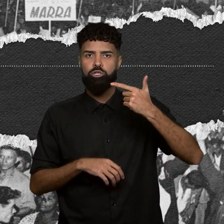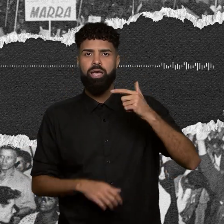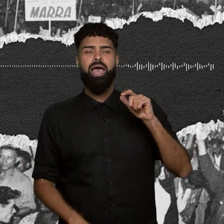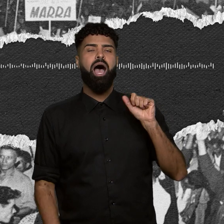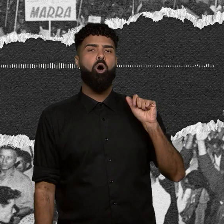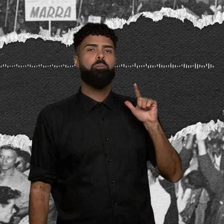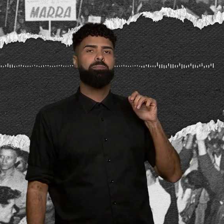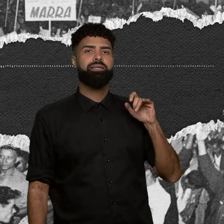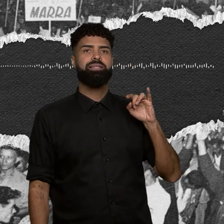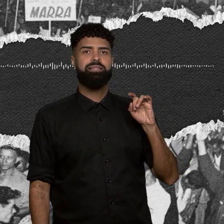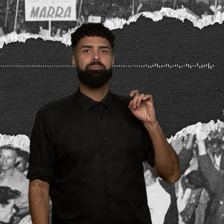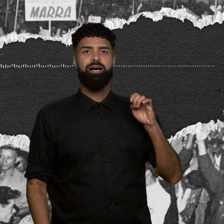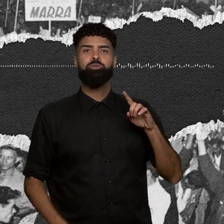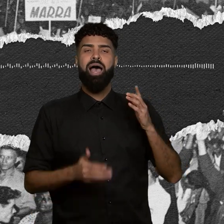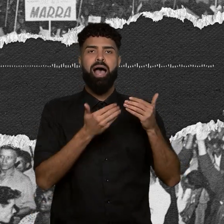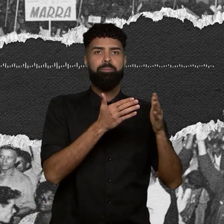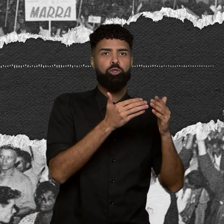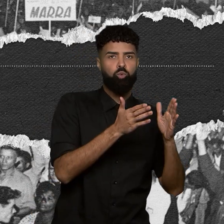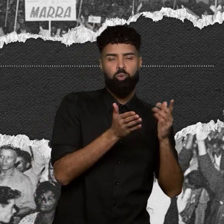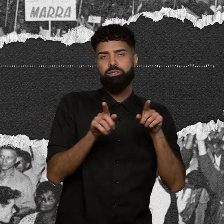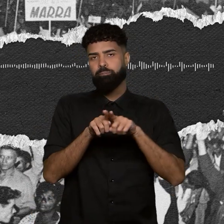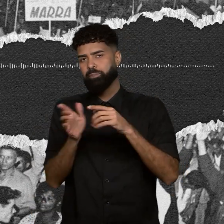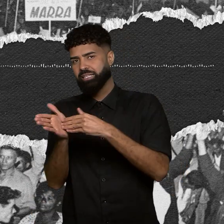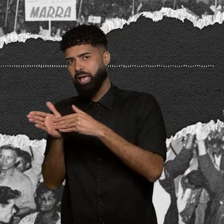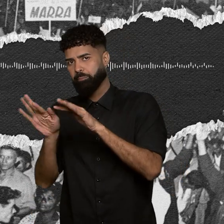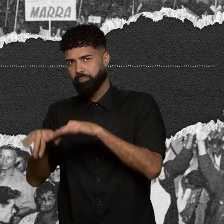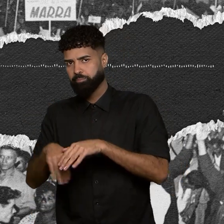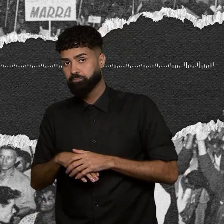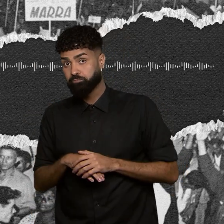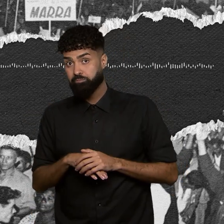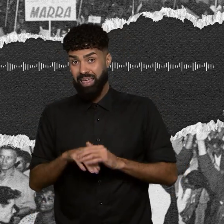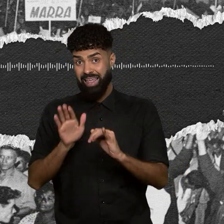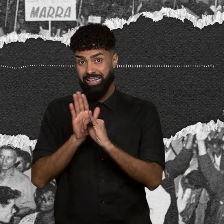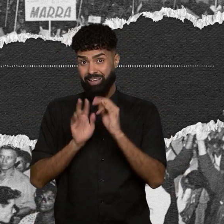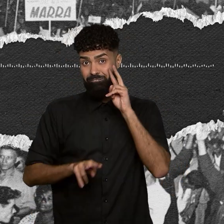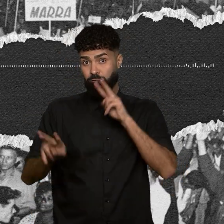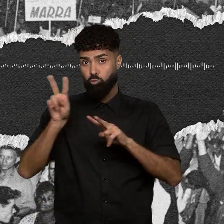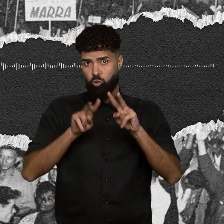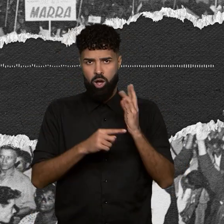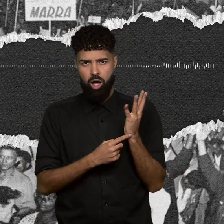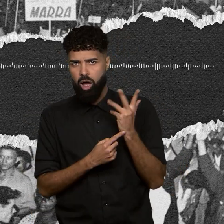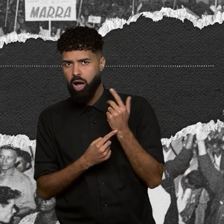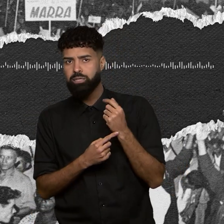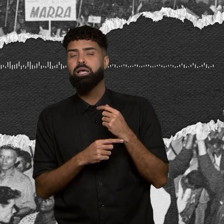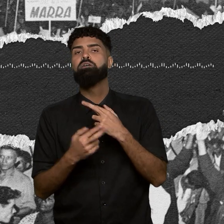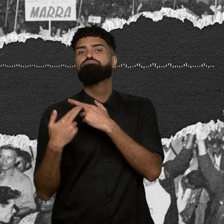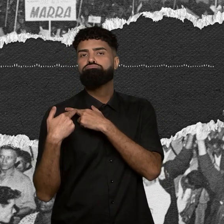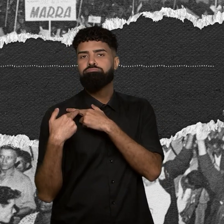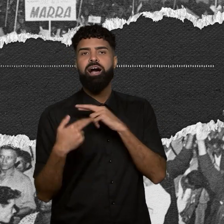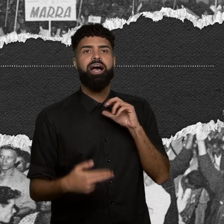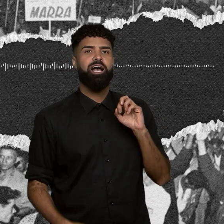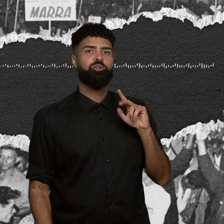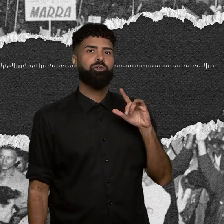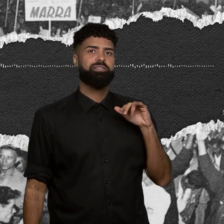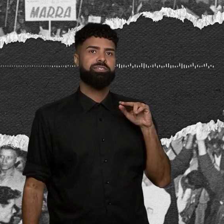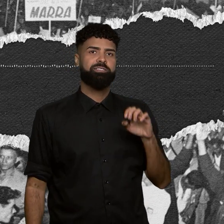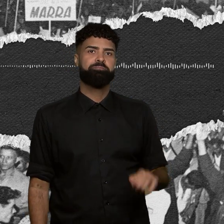que aparecem na abertura e aqui no encerramento. Já a identidade visual e a arte são assinadas pela Caroline Ramos. A vinheta do podcast